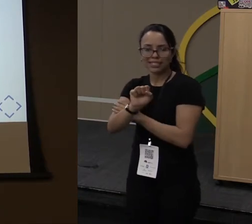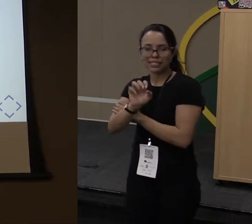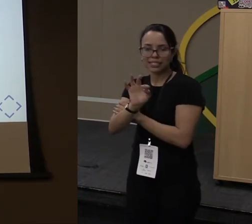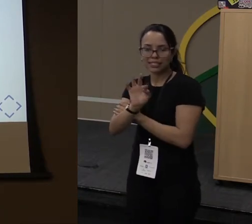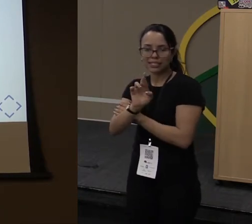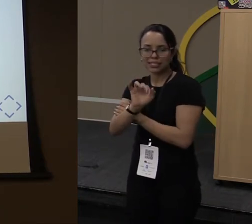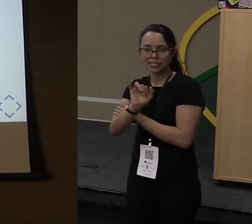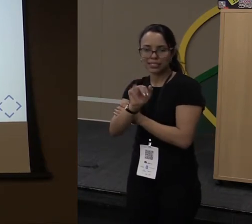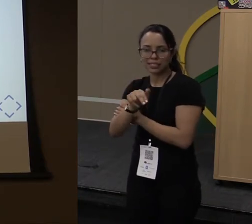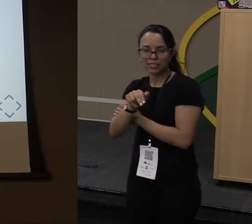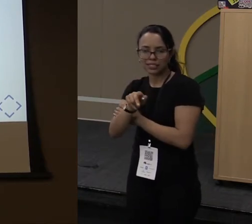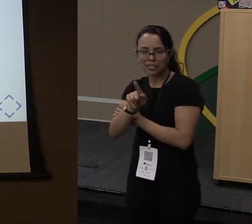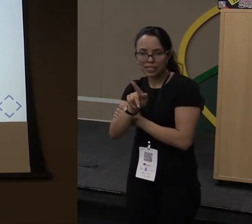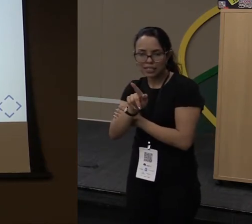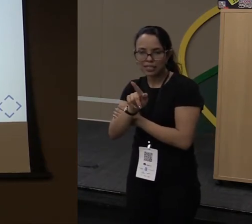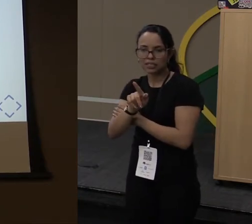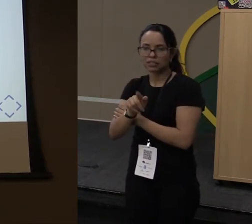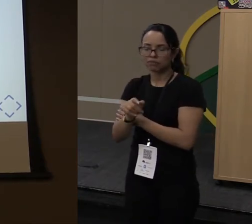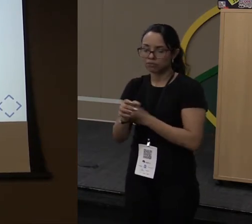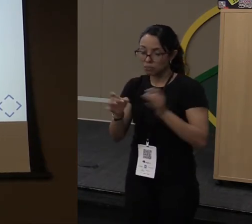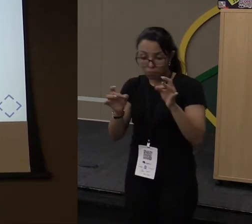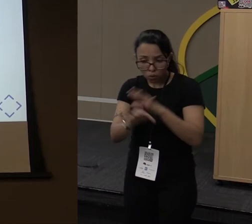já tem pronto. Não precisa fazer.